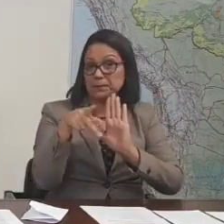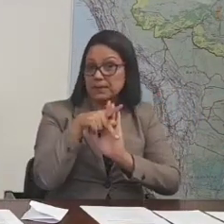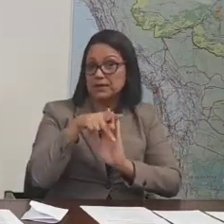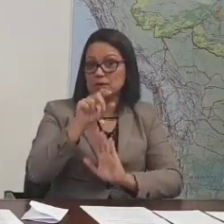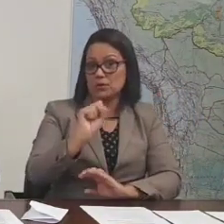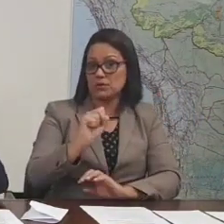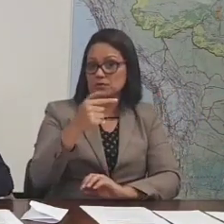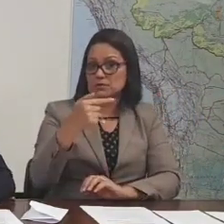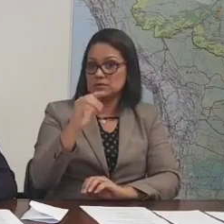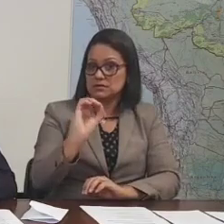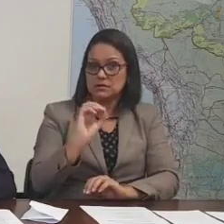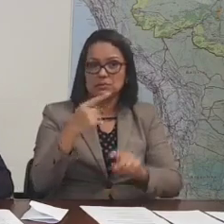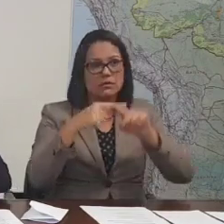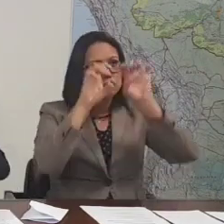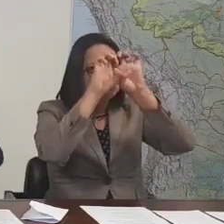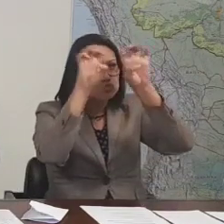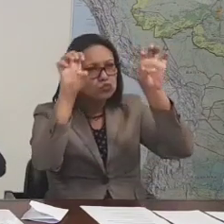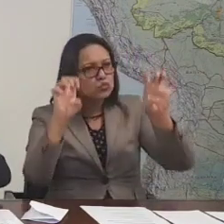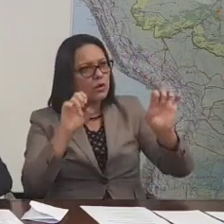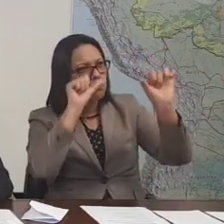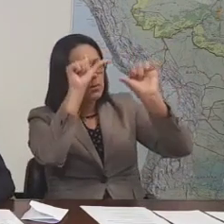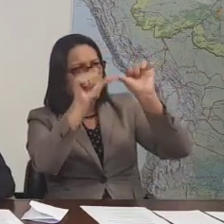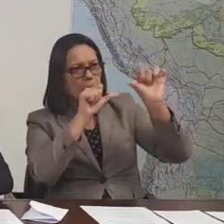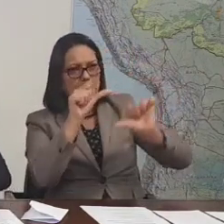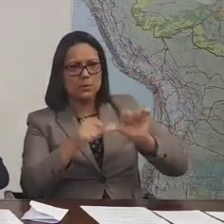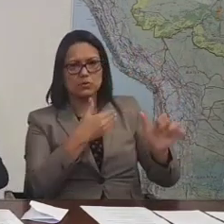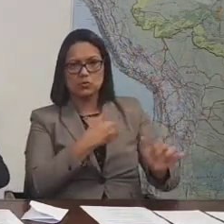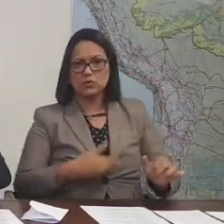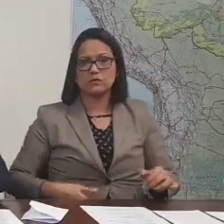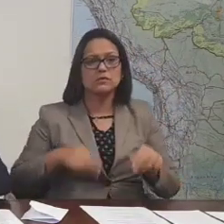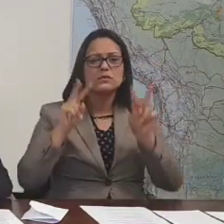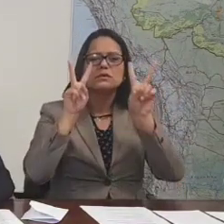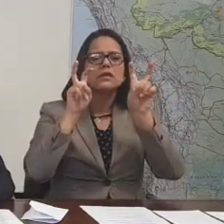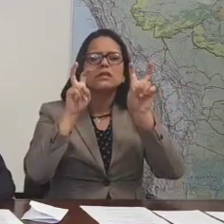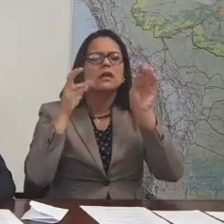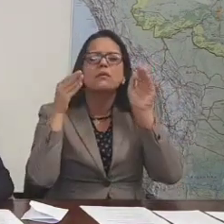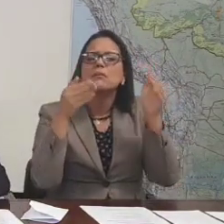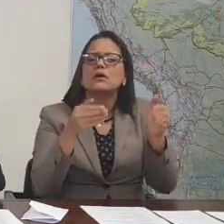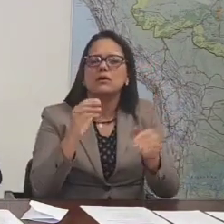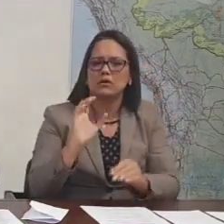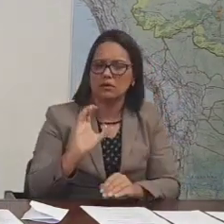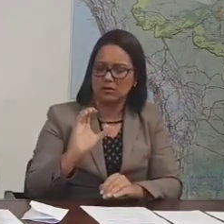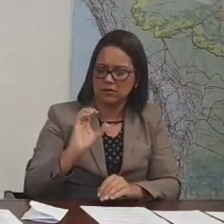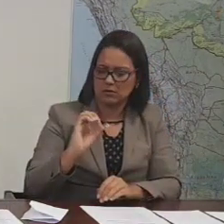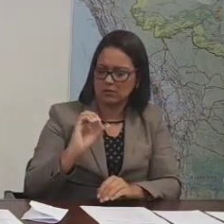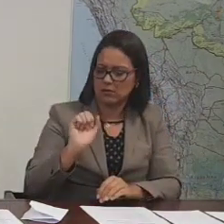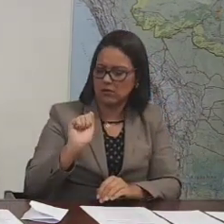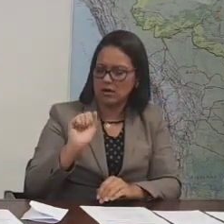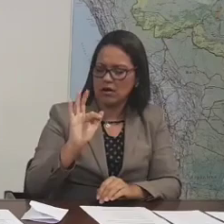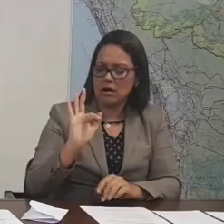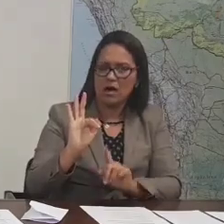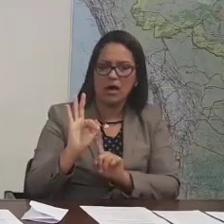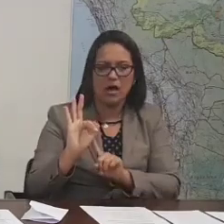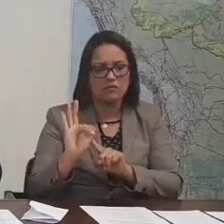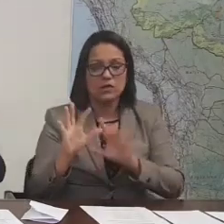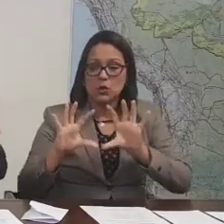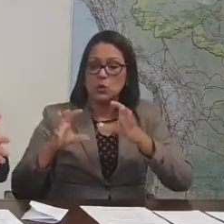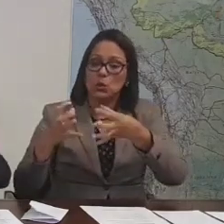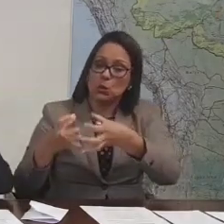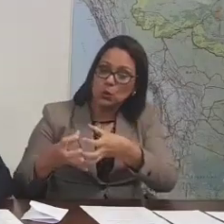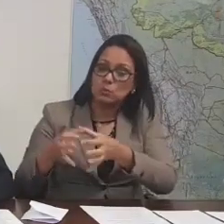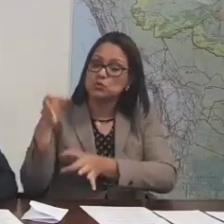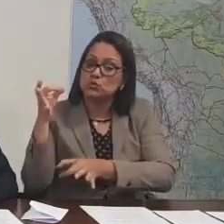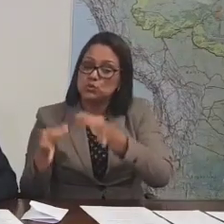nosso governo. E tinha um assunto lá, dizia sobre COAF, né? Então, a COAF fica na justiça